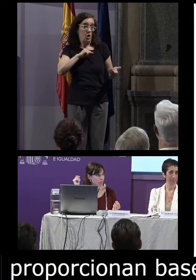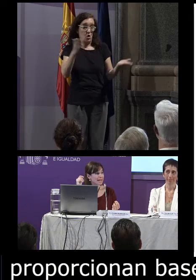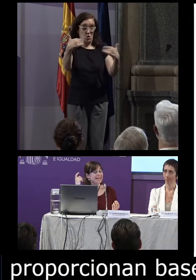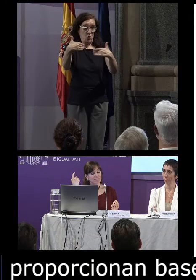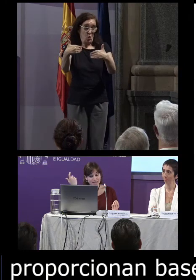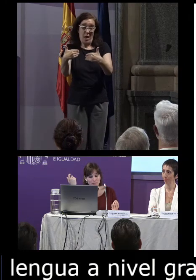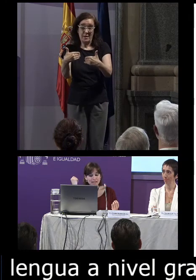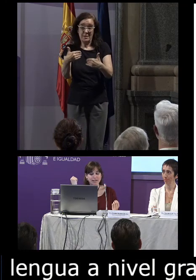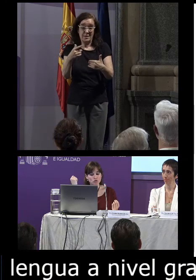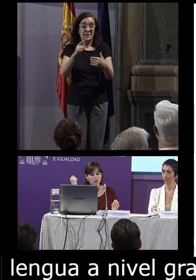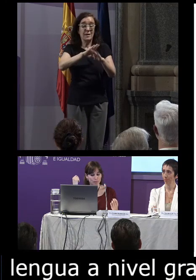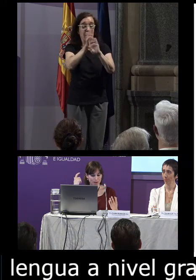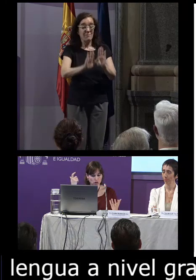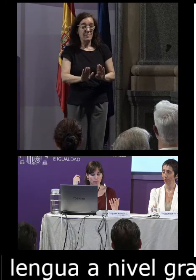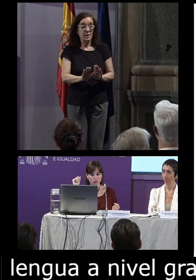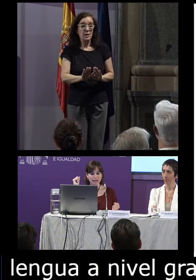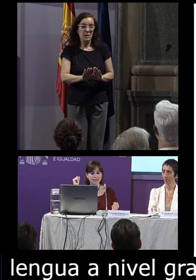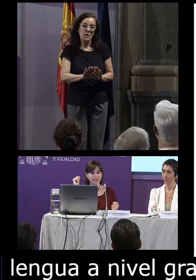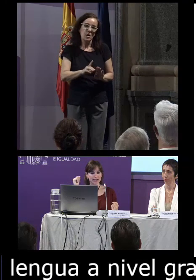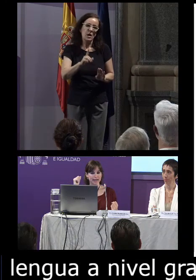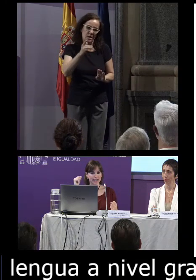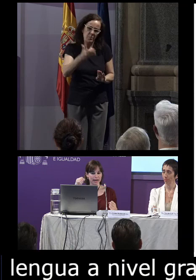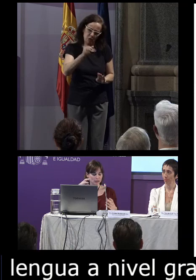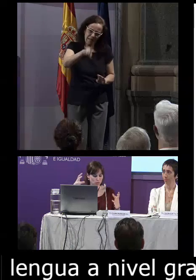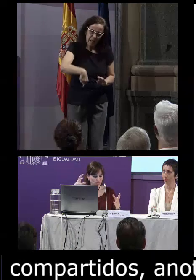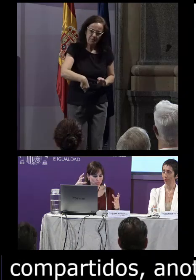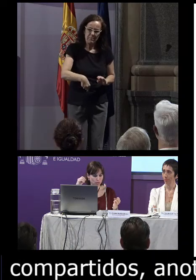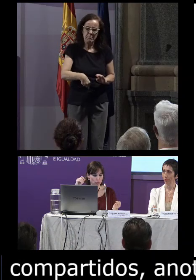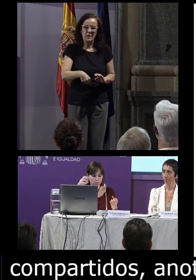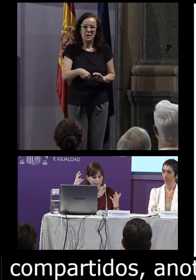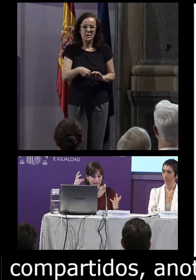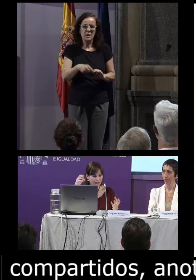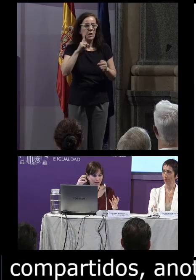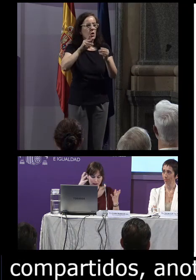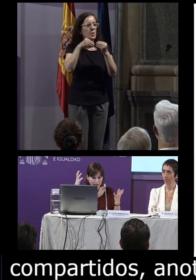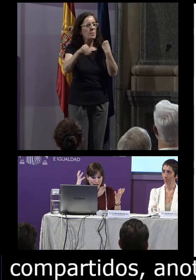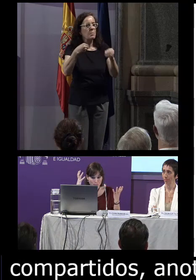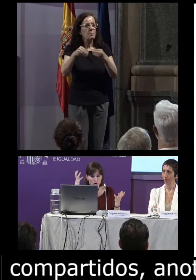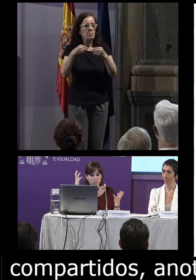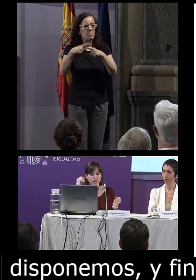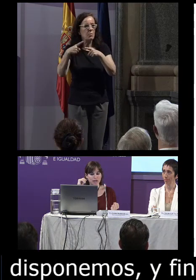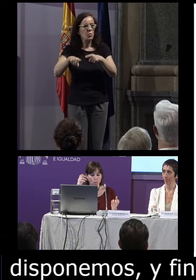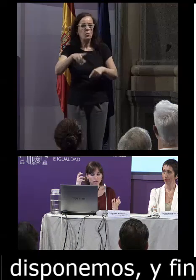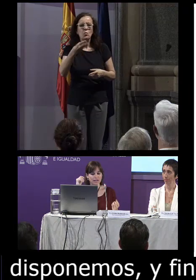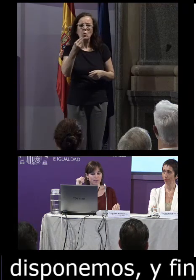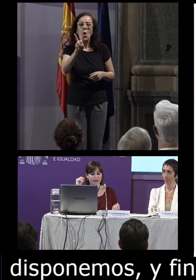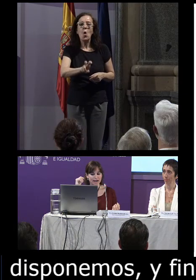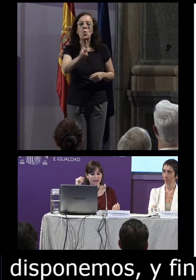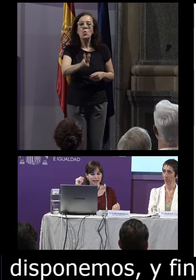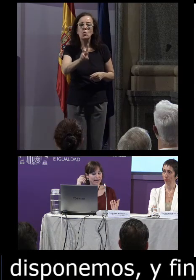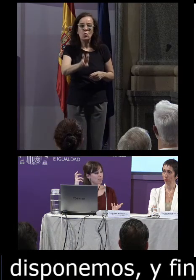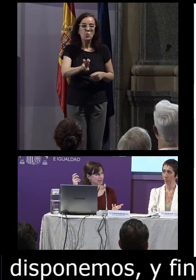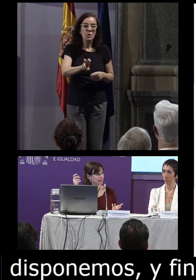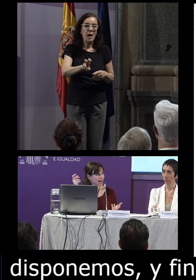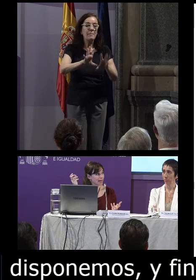y finalmente y no menos importante es un material muy útil para